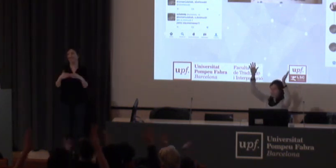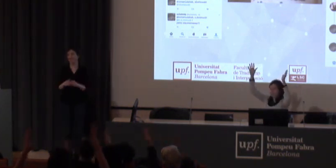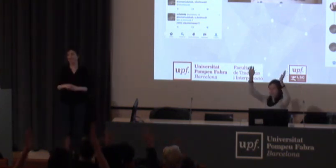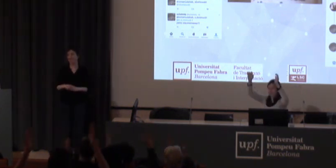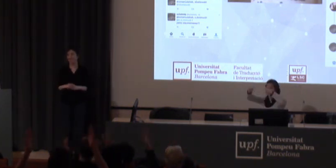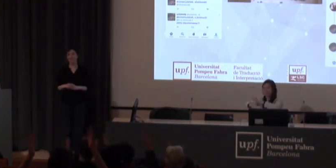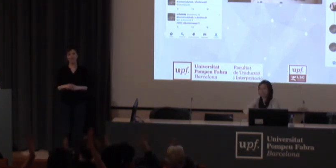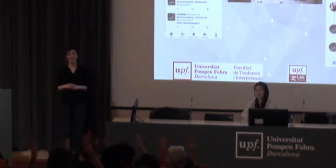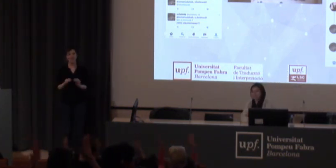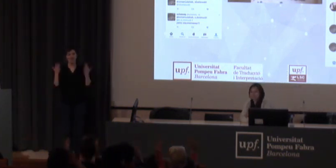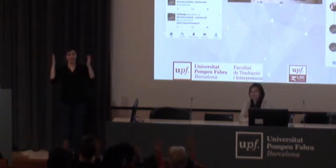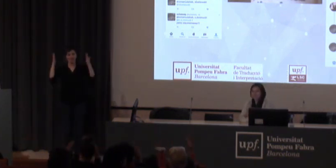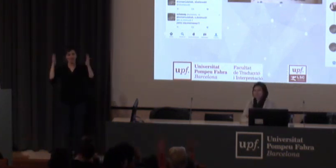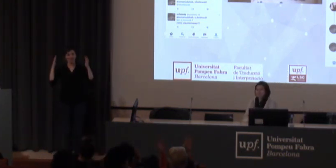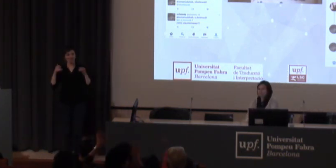gracias